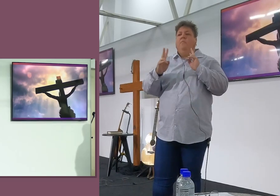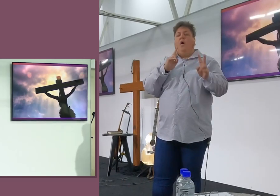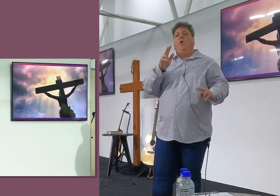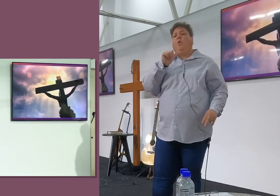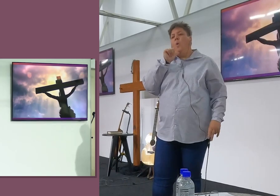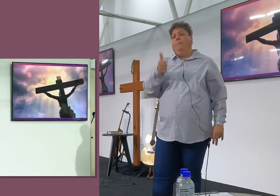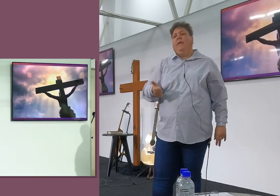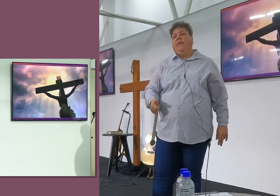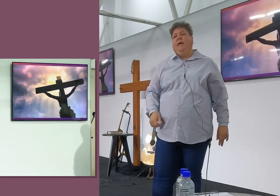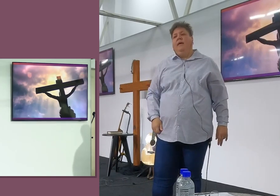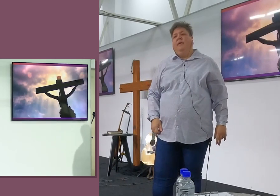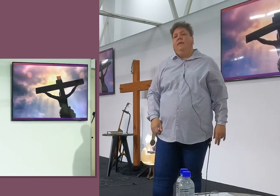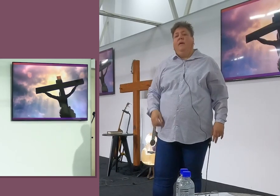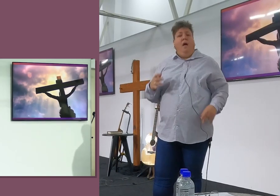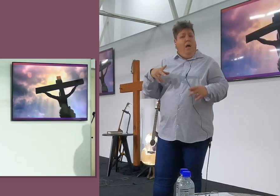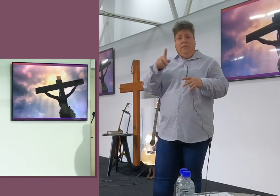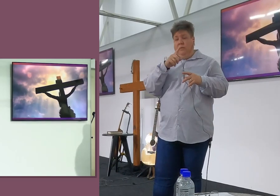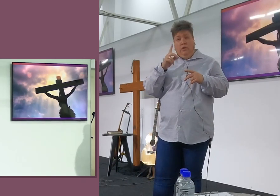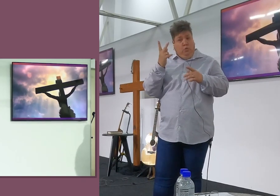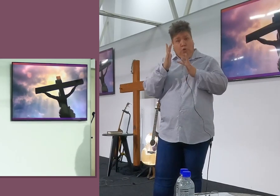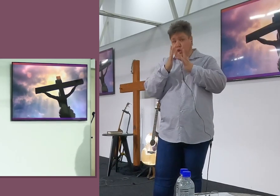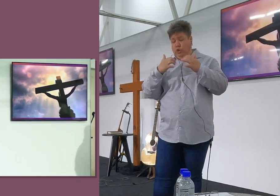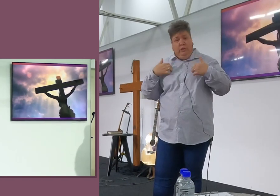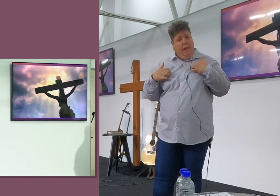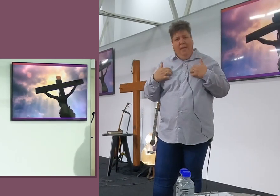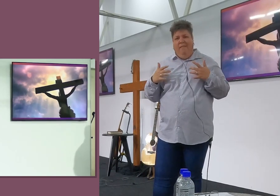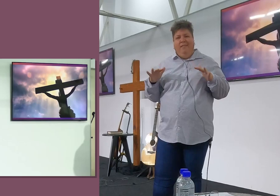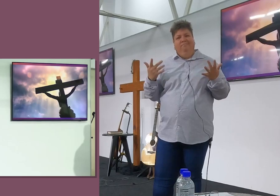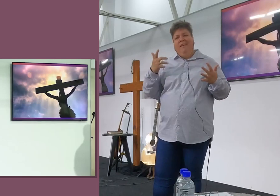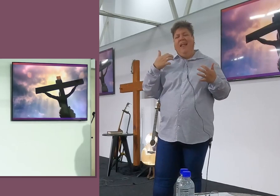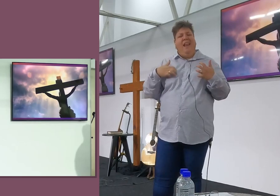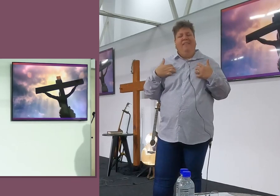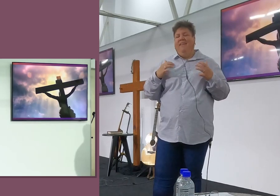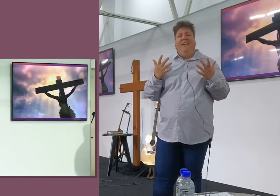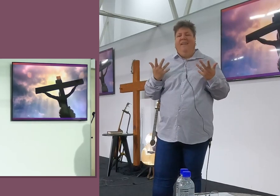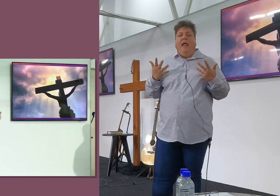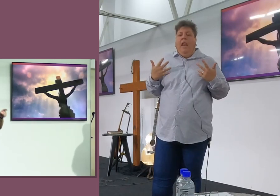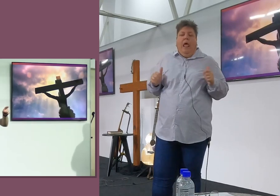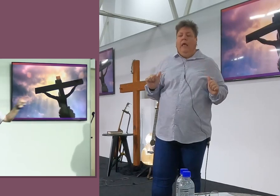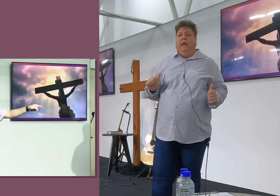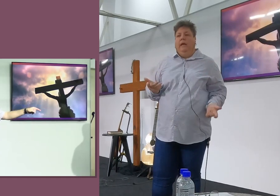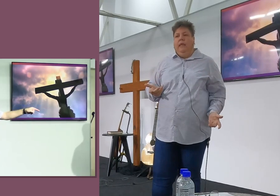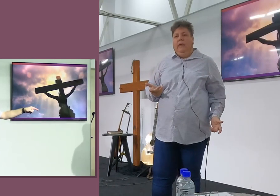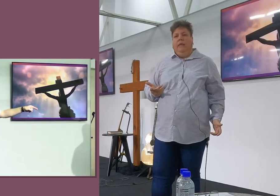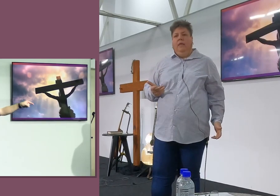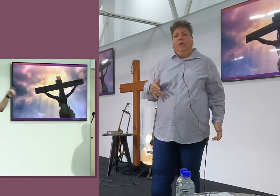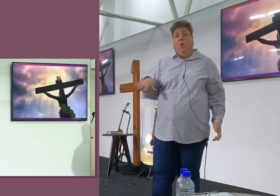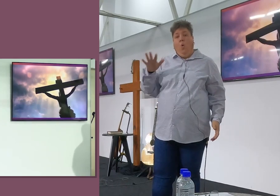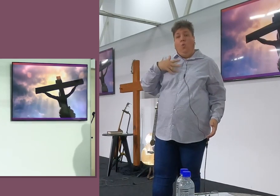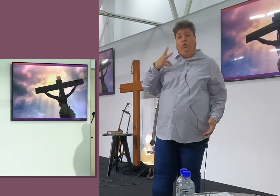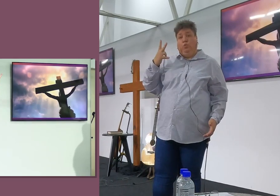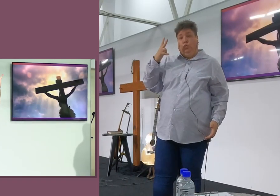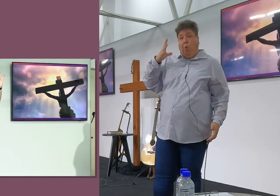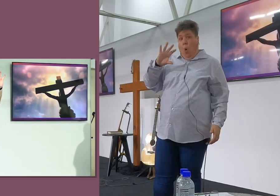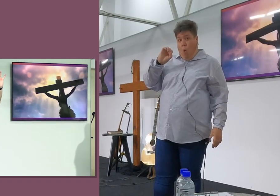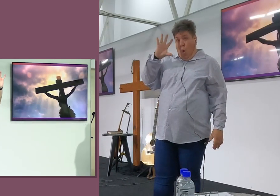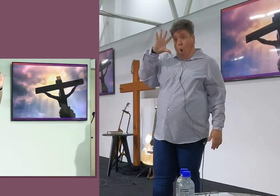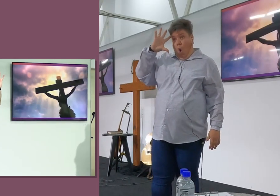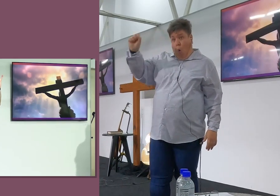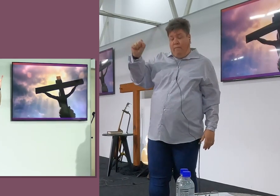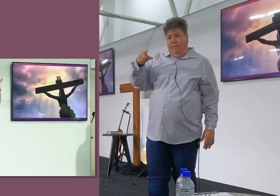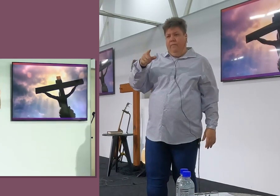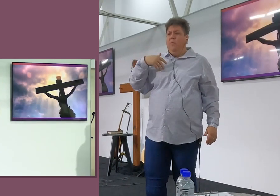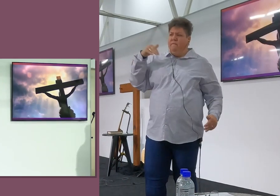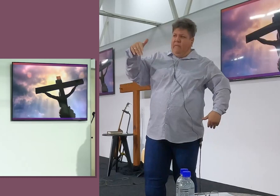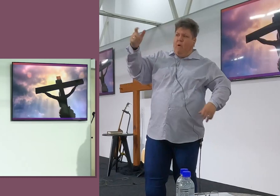as ek en jy nie, dan gaan ons nie Jesus uitleef nie. En dit is baie keer so, ons verwacht van ongeloovig is om te leef soos geloovig is. Doen jy dit ook